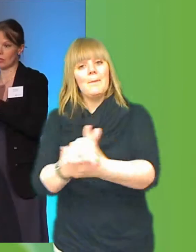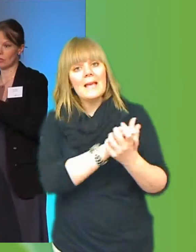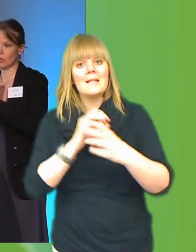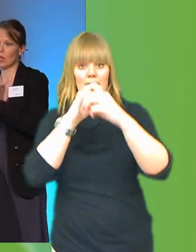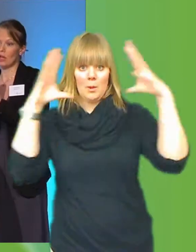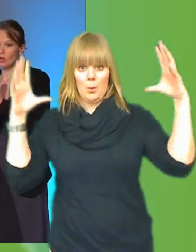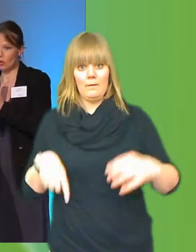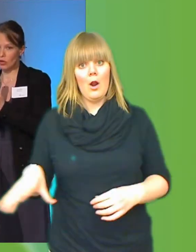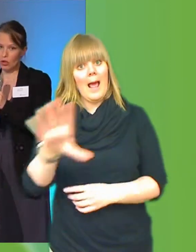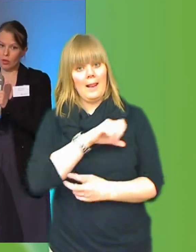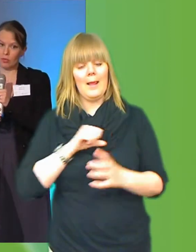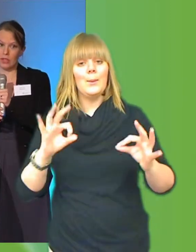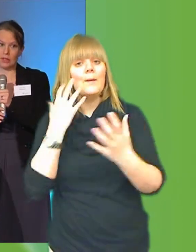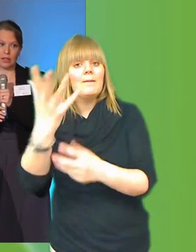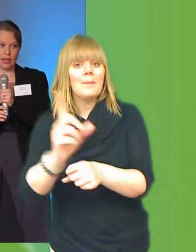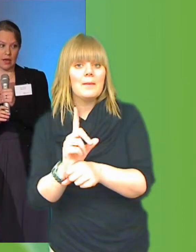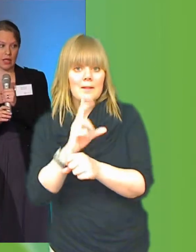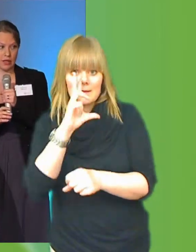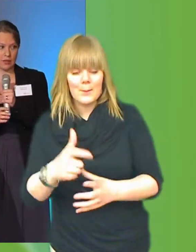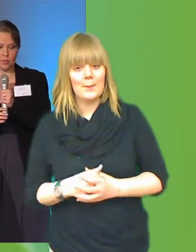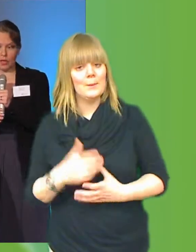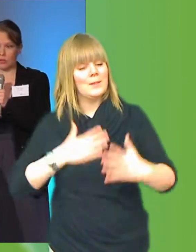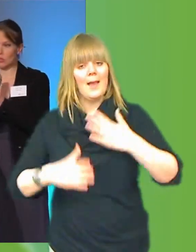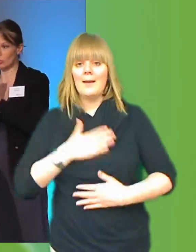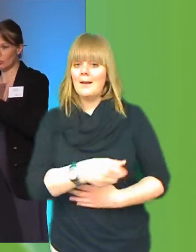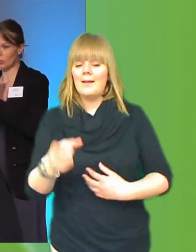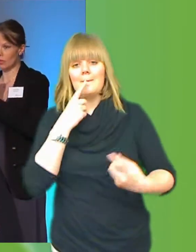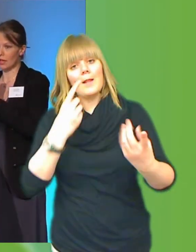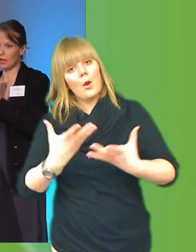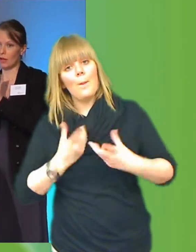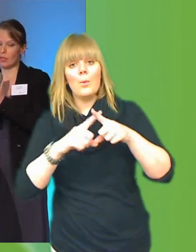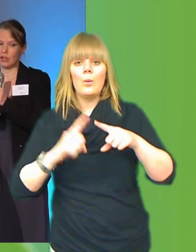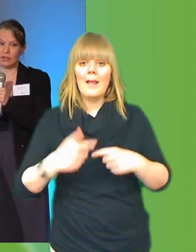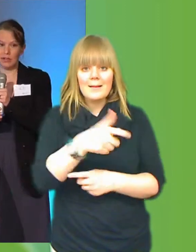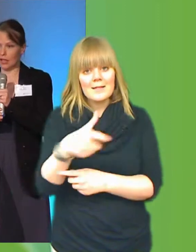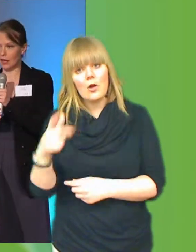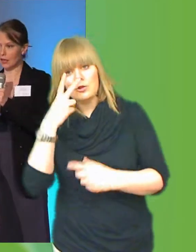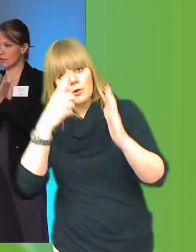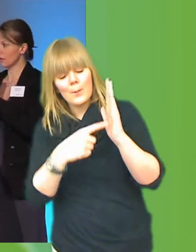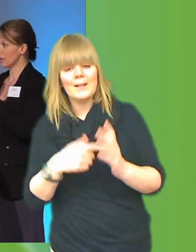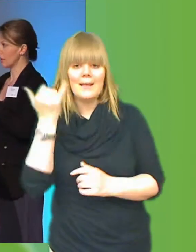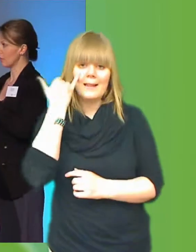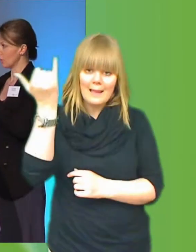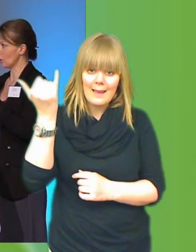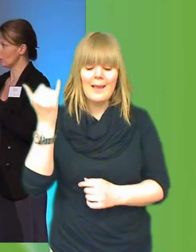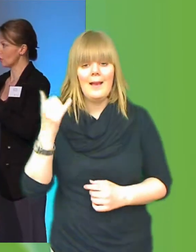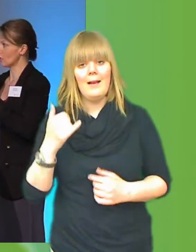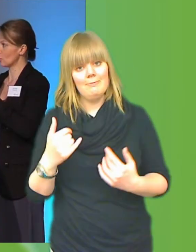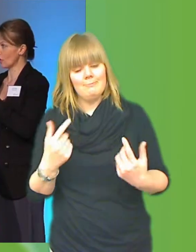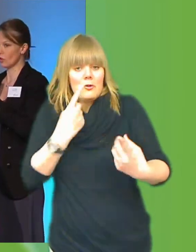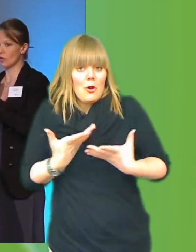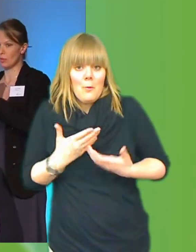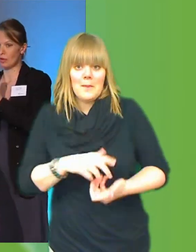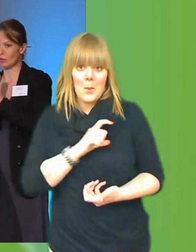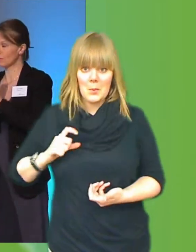framåt. Så återkom jättegärna med inspel. Med synpunkter. Med idéer. Till oss.